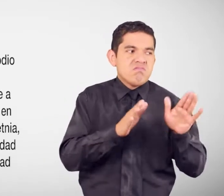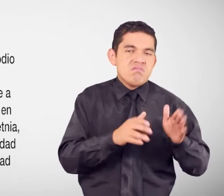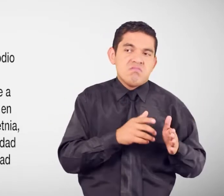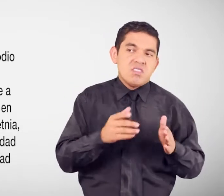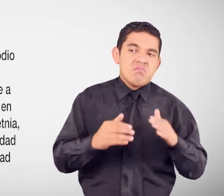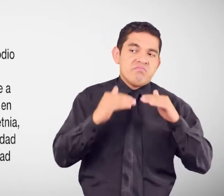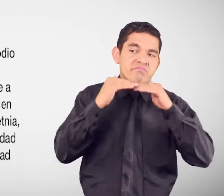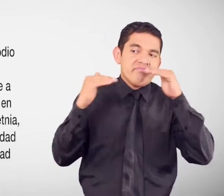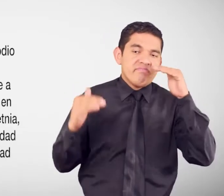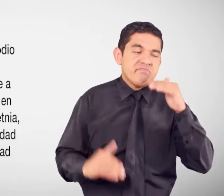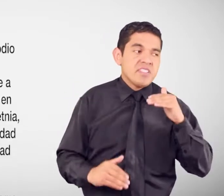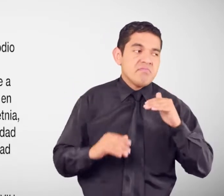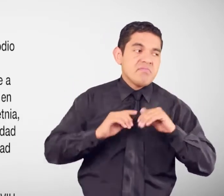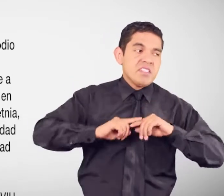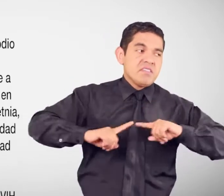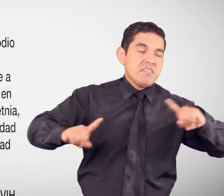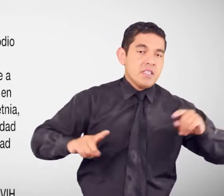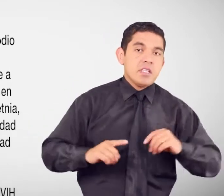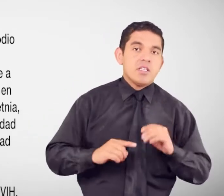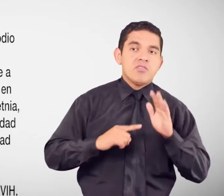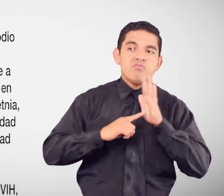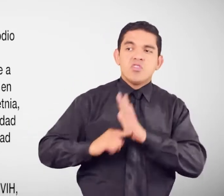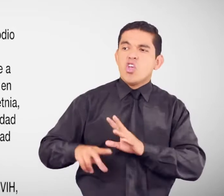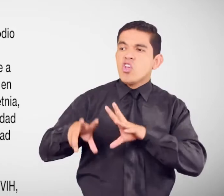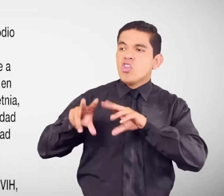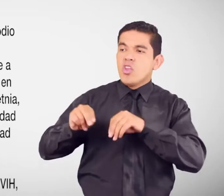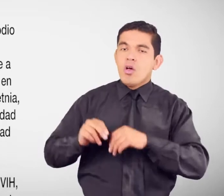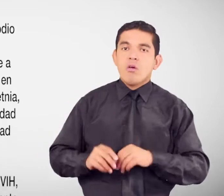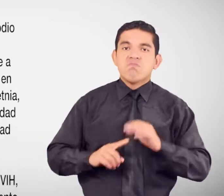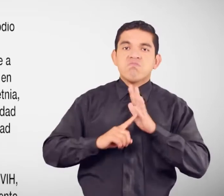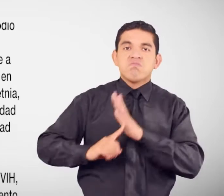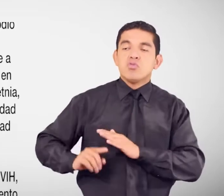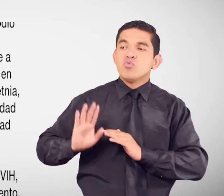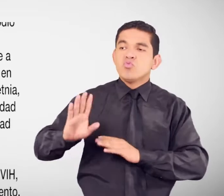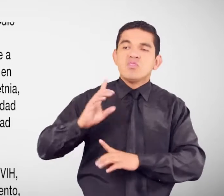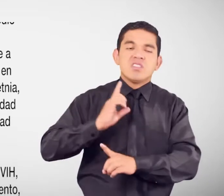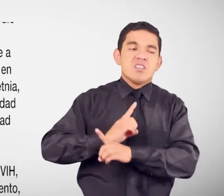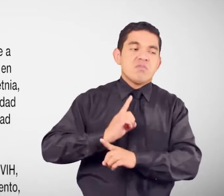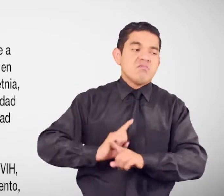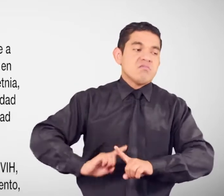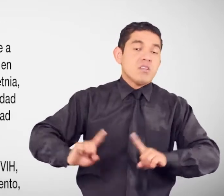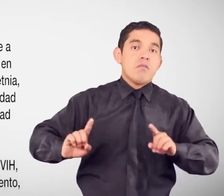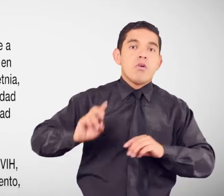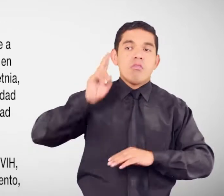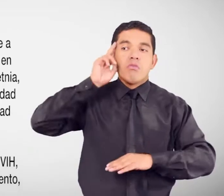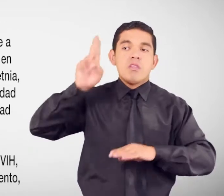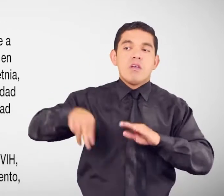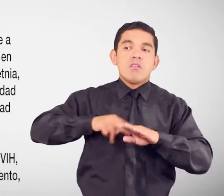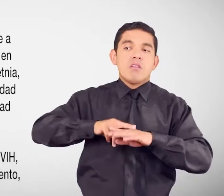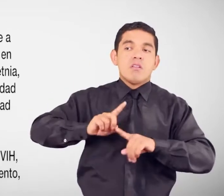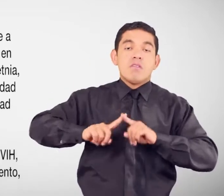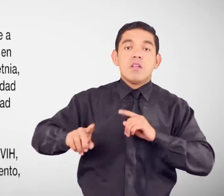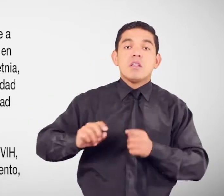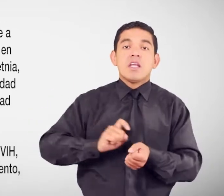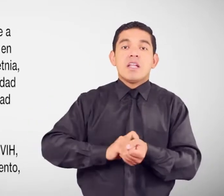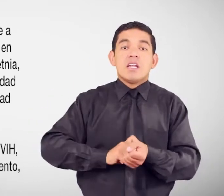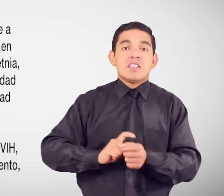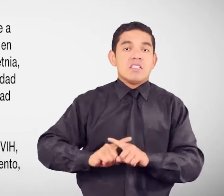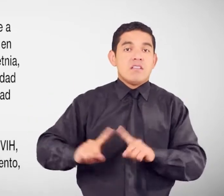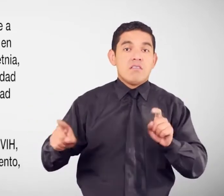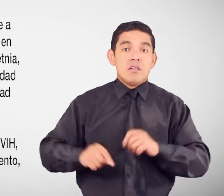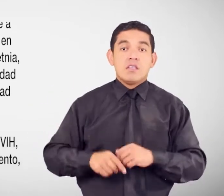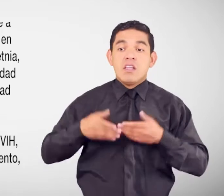exclusión En razón De discapacidad Nacionalidad Etnia Lugar de nacimiento Edad Sexo